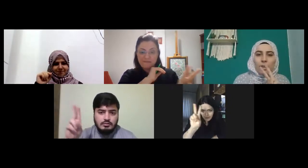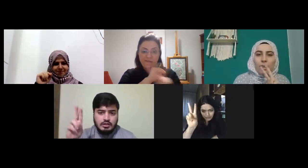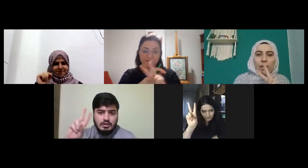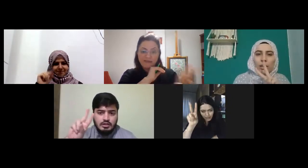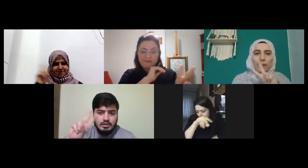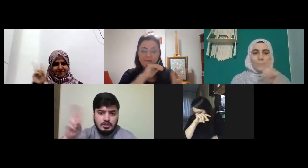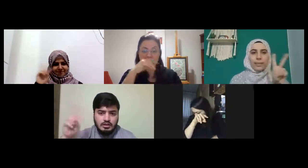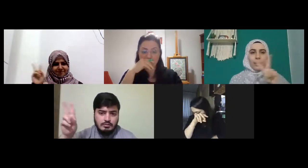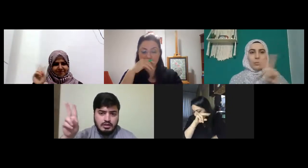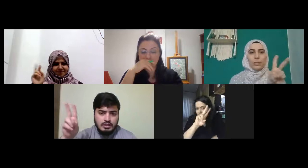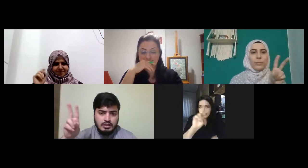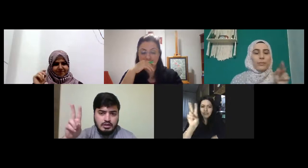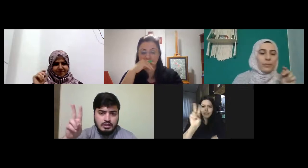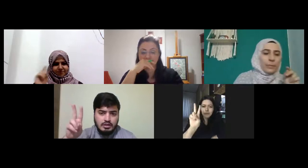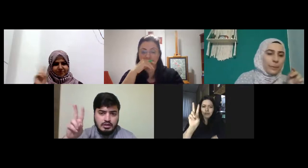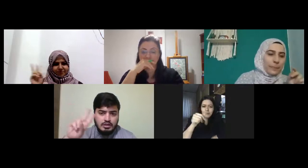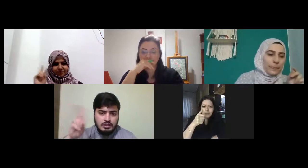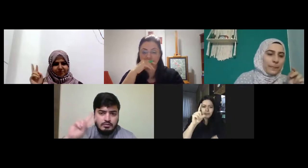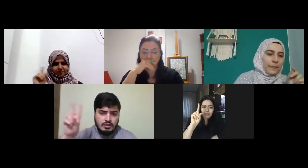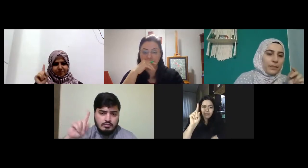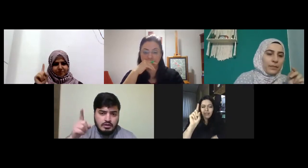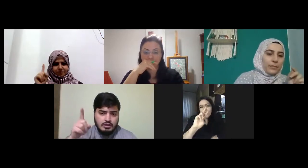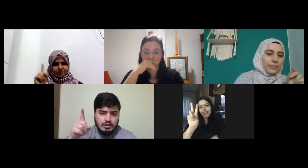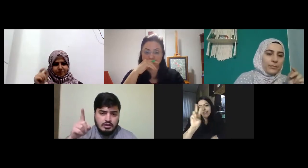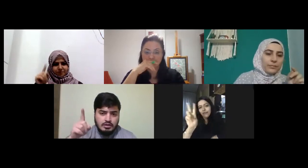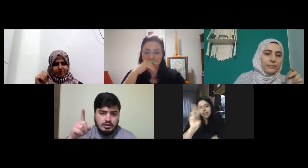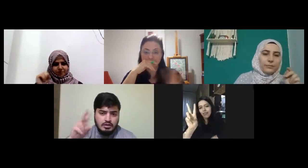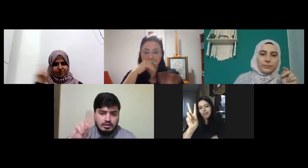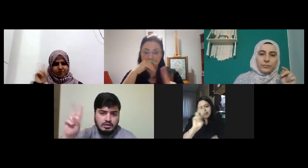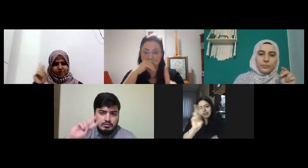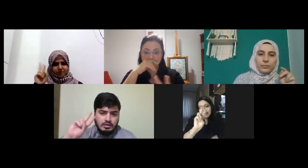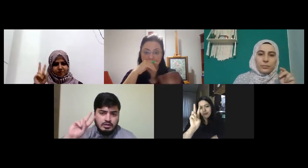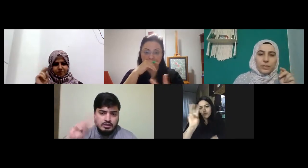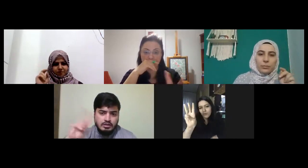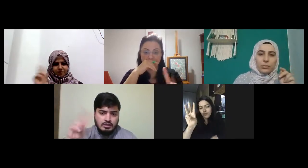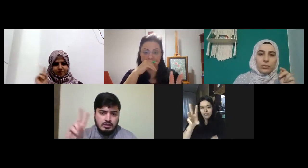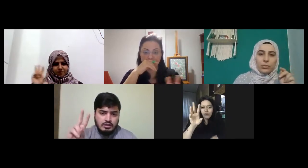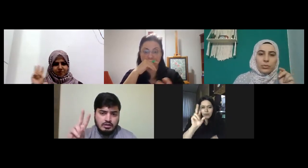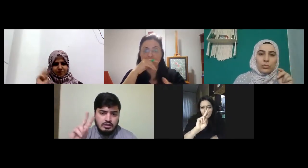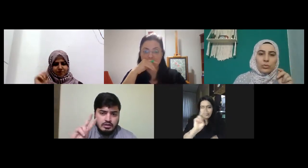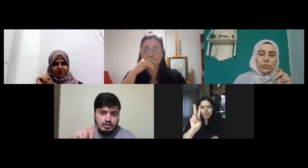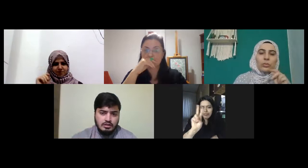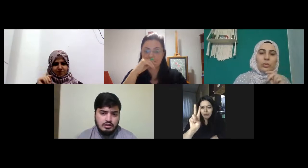işte yirmi bir yirmi iki yirmi üç diye devam ediyor yirmi